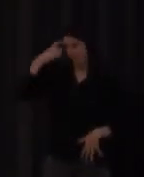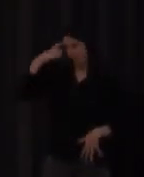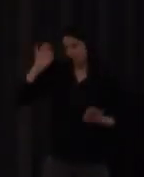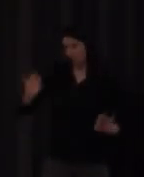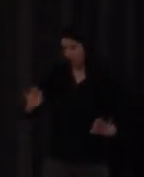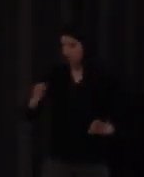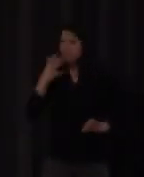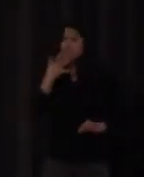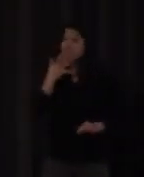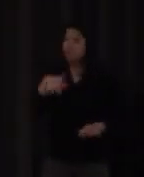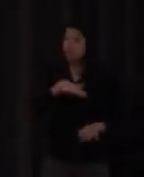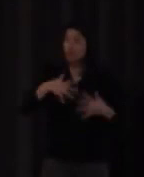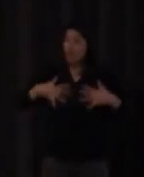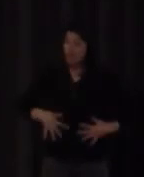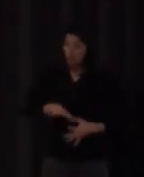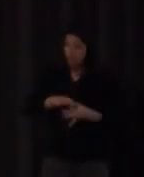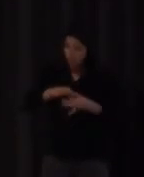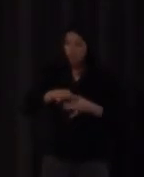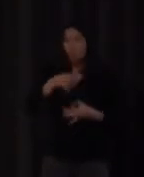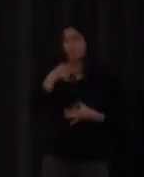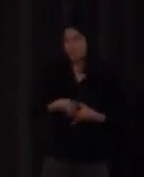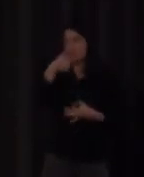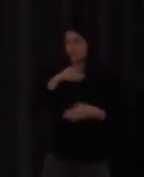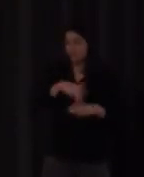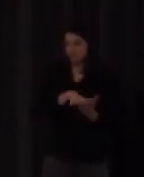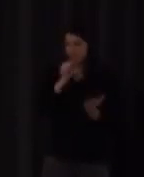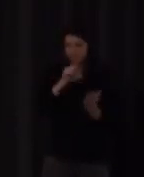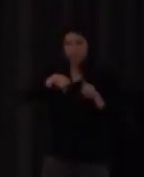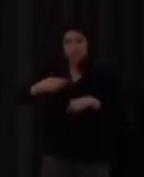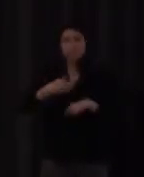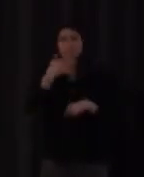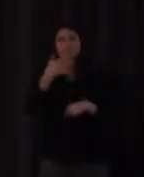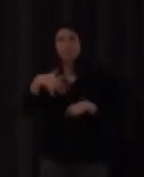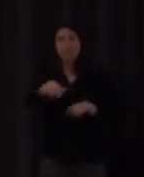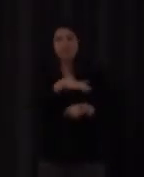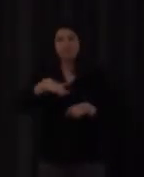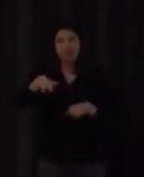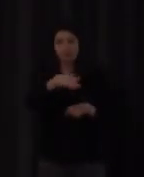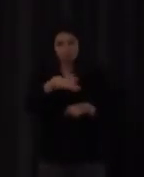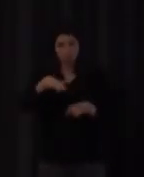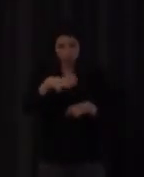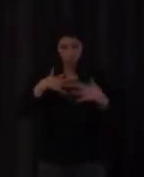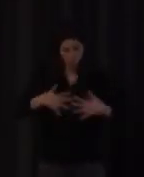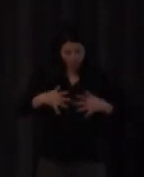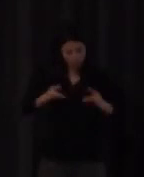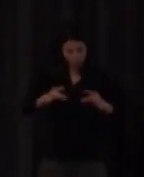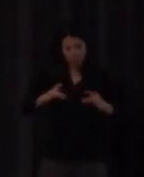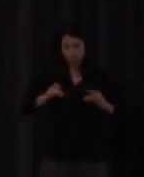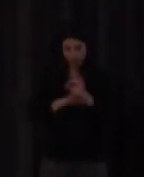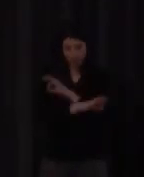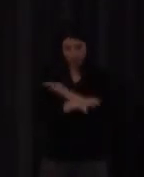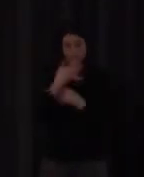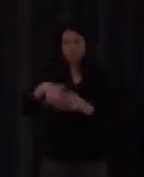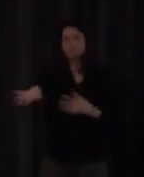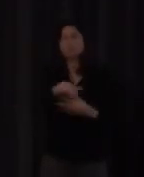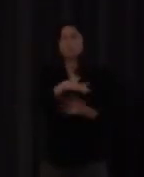cuerpo más fáciles de identificar los lugares del espacio sobre todo cuando son lugares más complejos morfológicos que intervienen